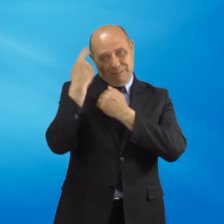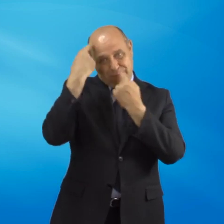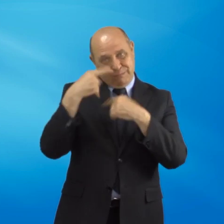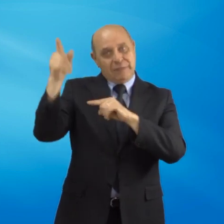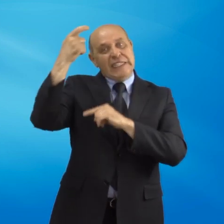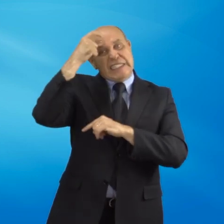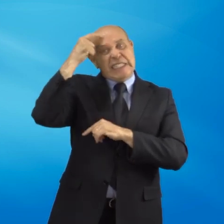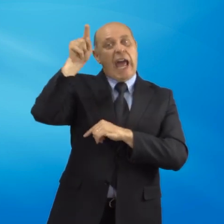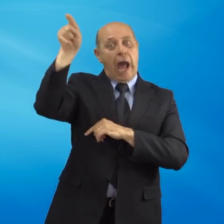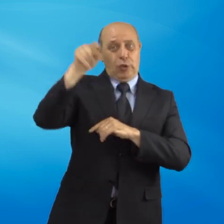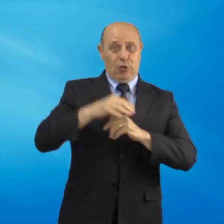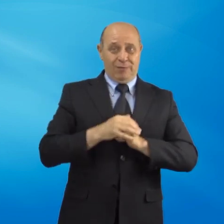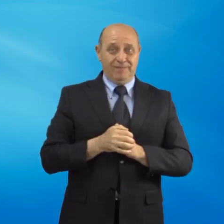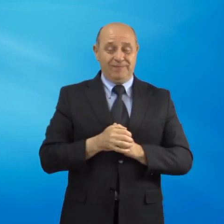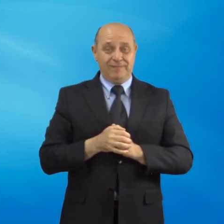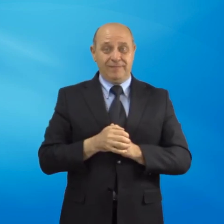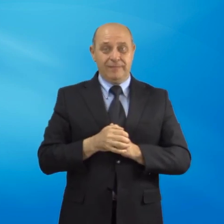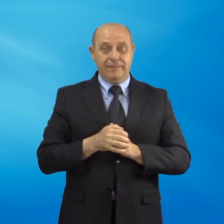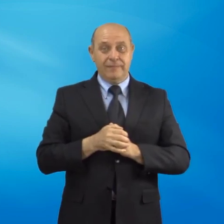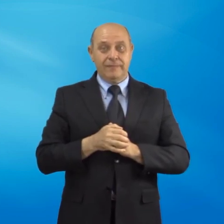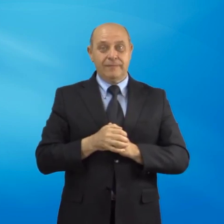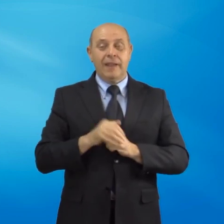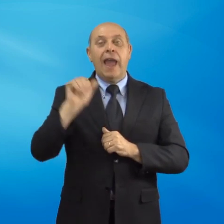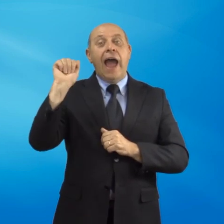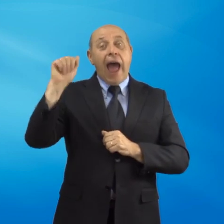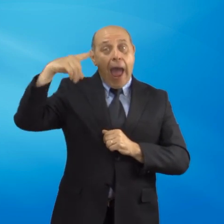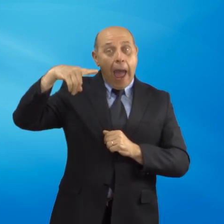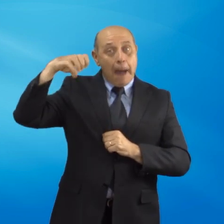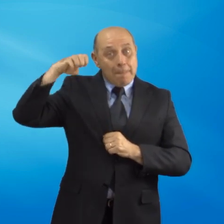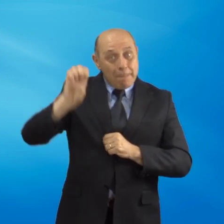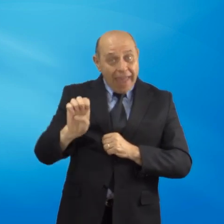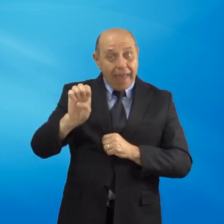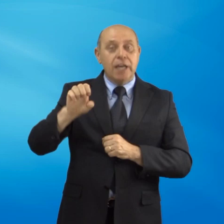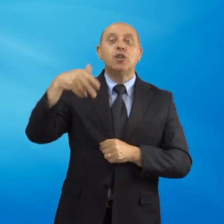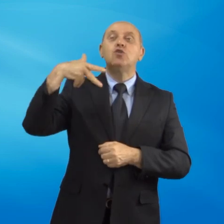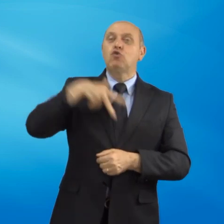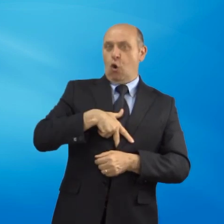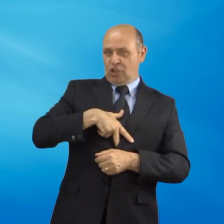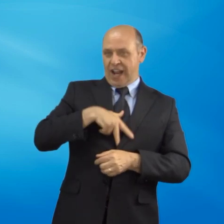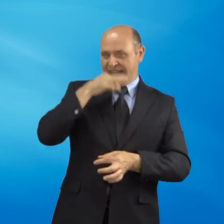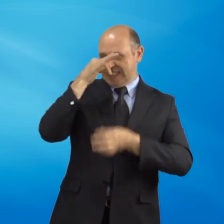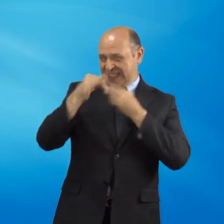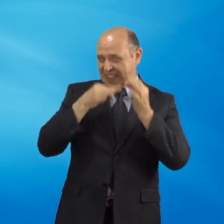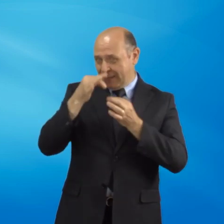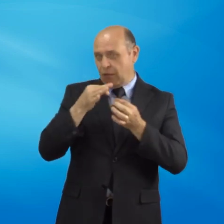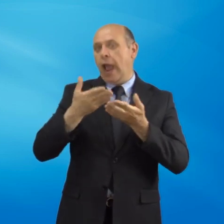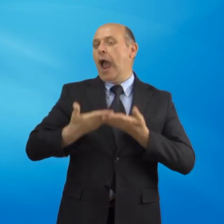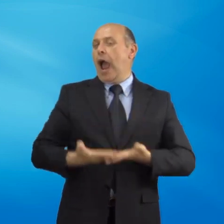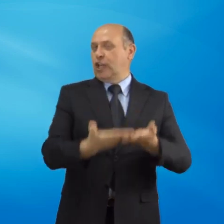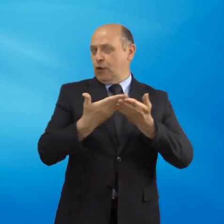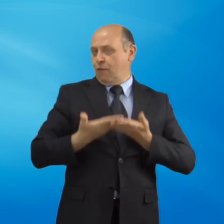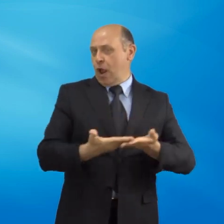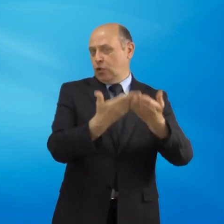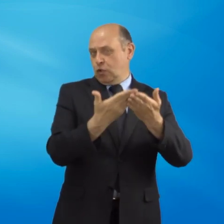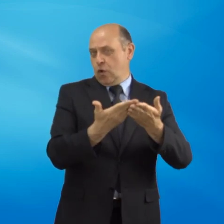L'APE sociale è un'agevolazione che consentirà ad alcune categorie di lavoratori